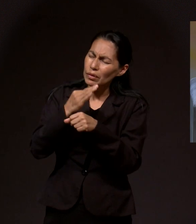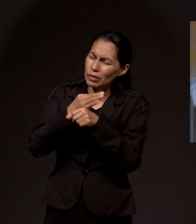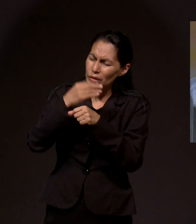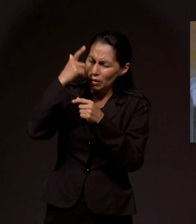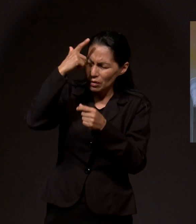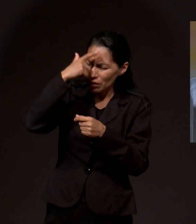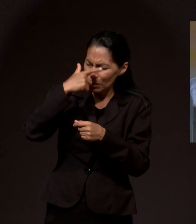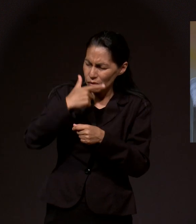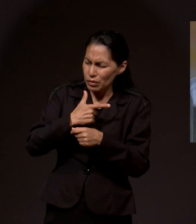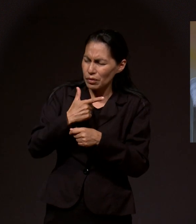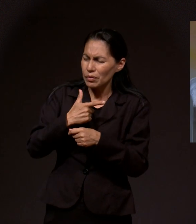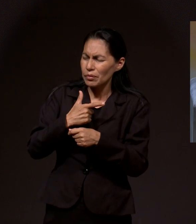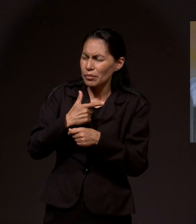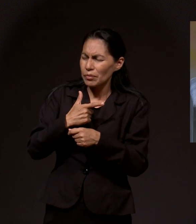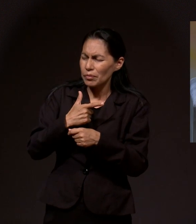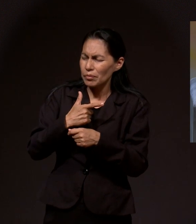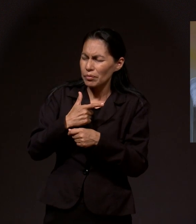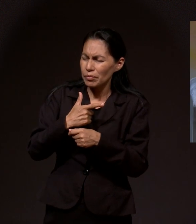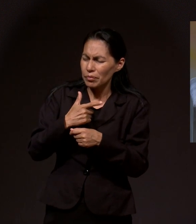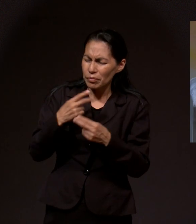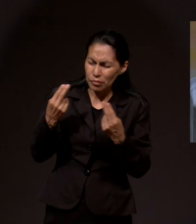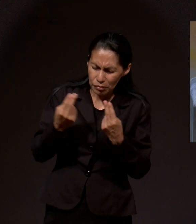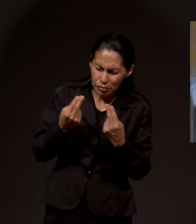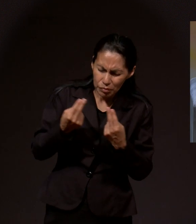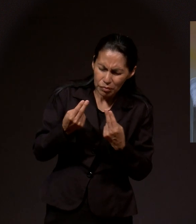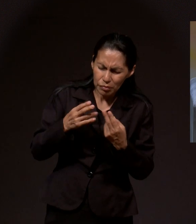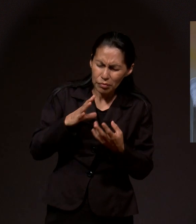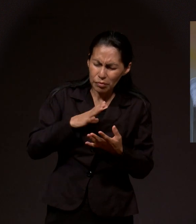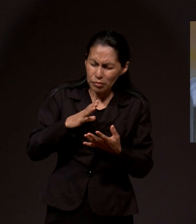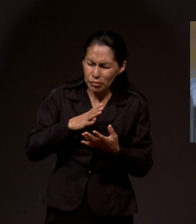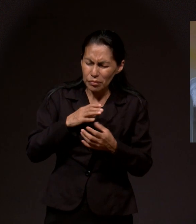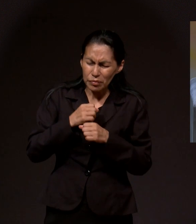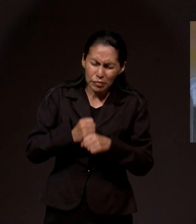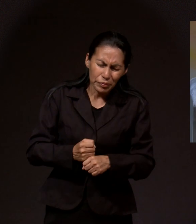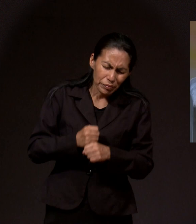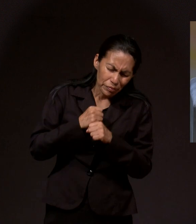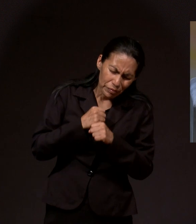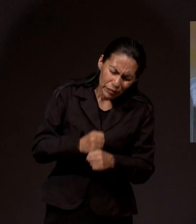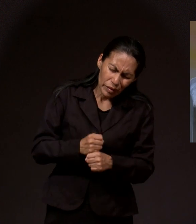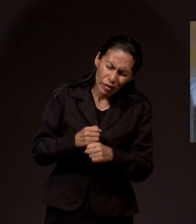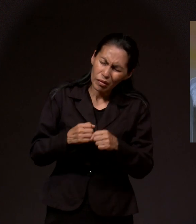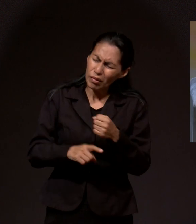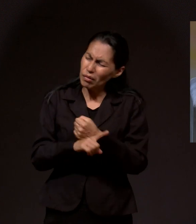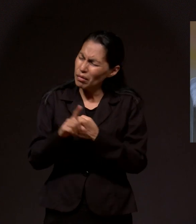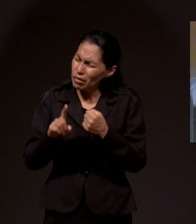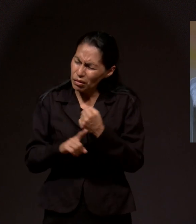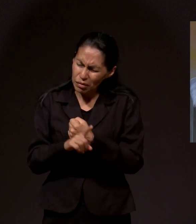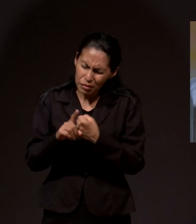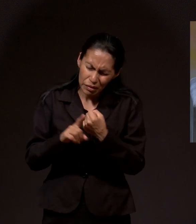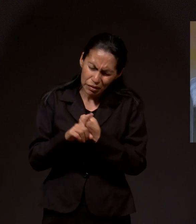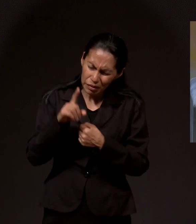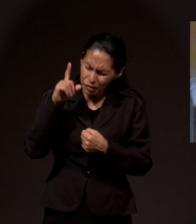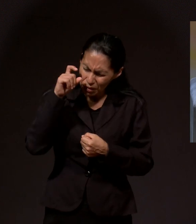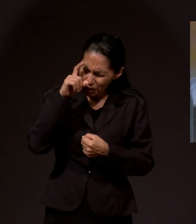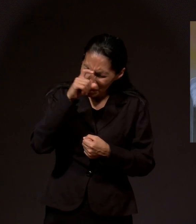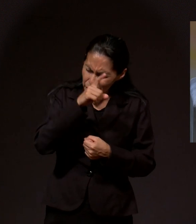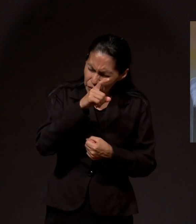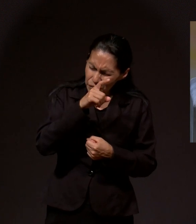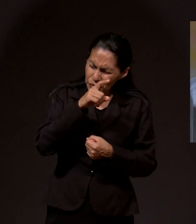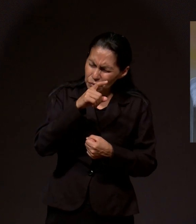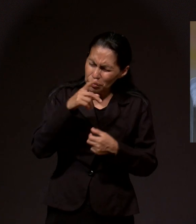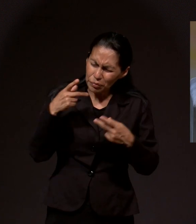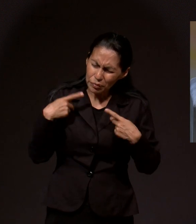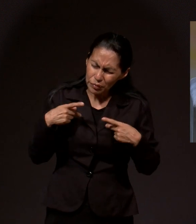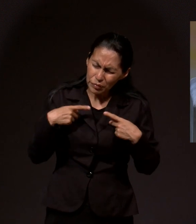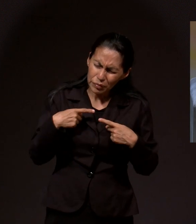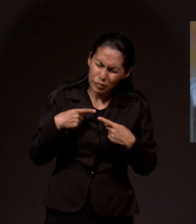Padre, nos conmovemos por las necesidades, por el sufrimiento, por los problemas, por el dolor que hay